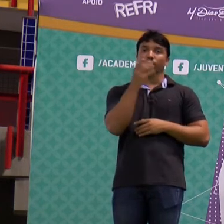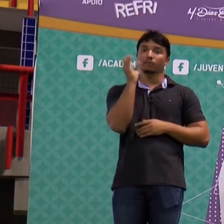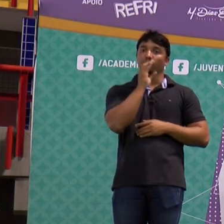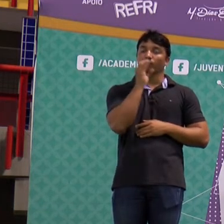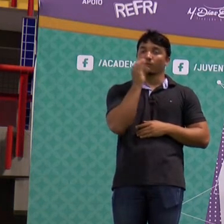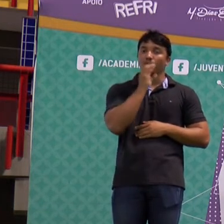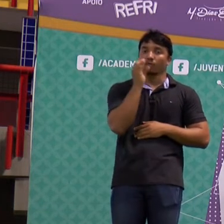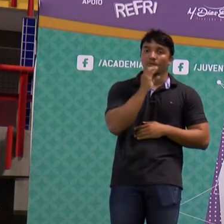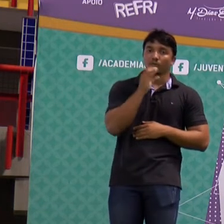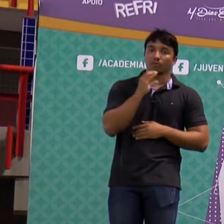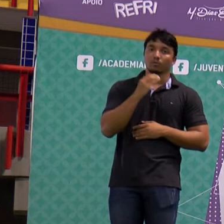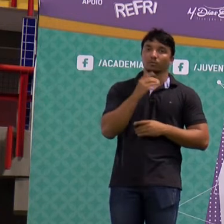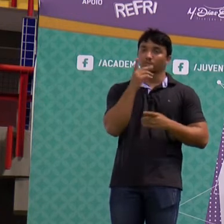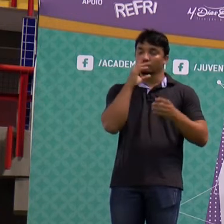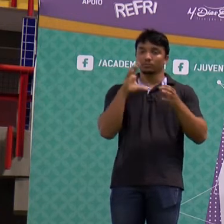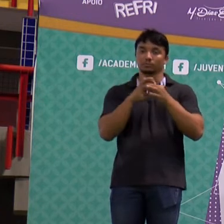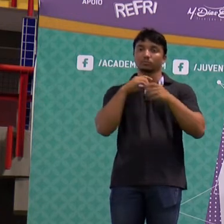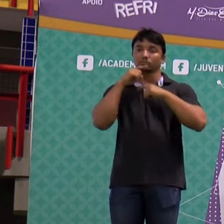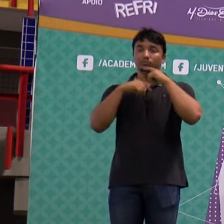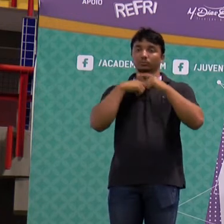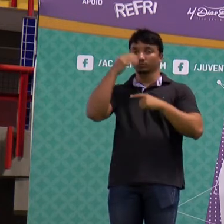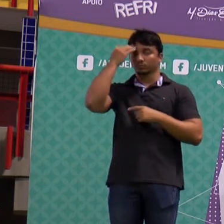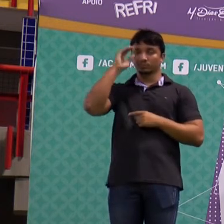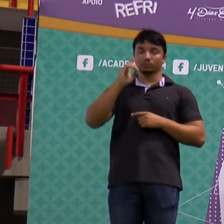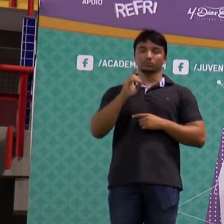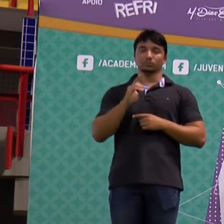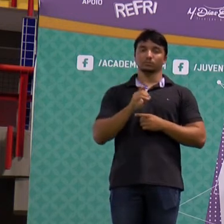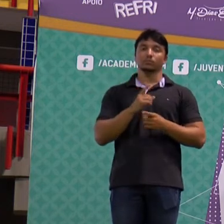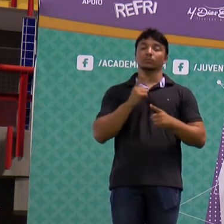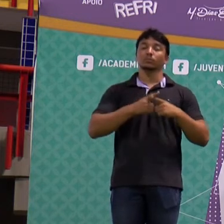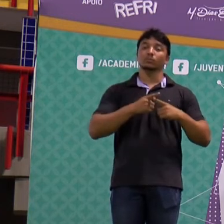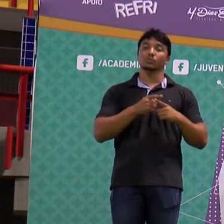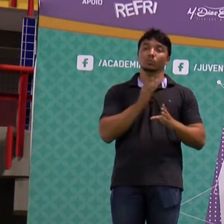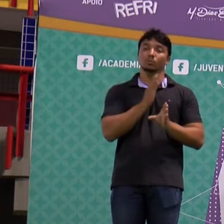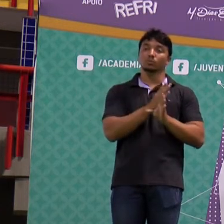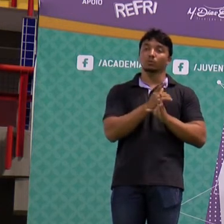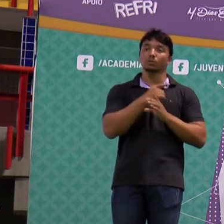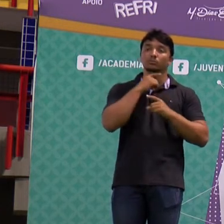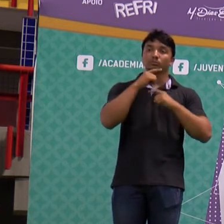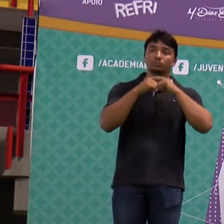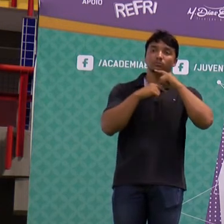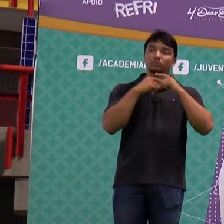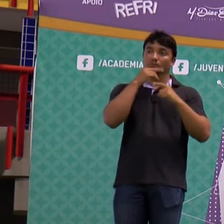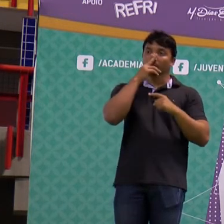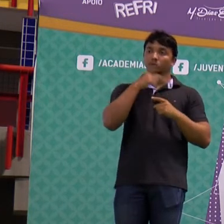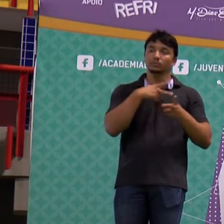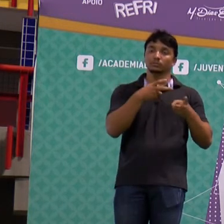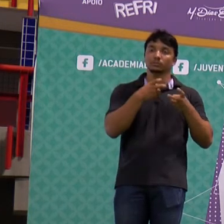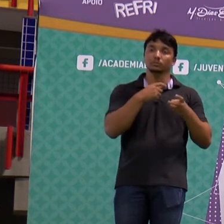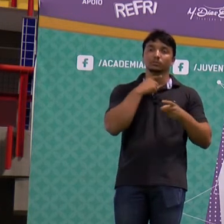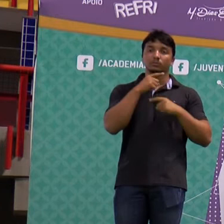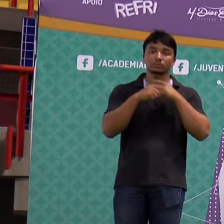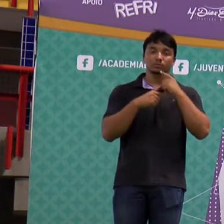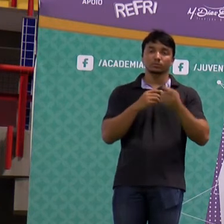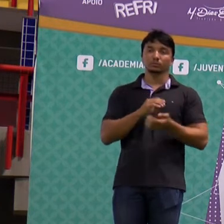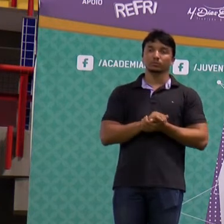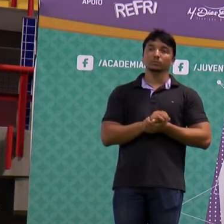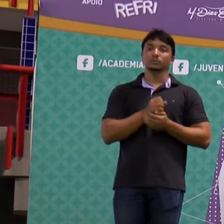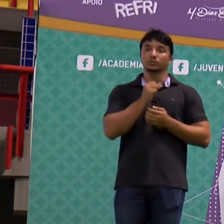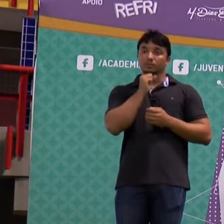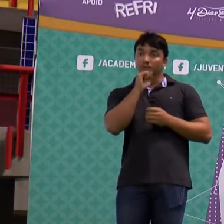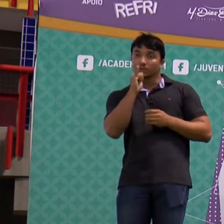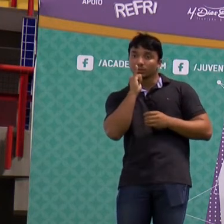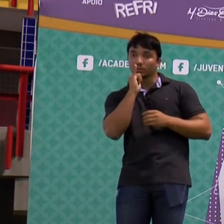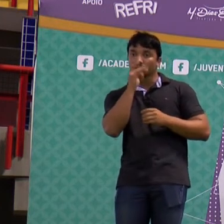rápido e me dando uma palavra na outra, você talvez entenda, mas não compreenda. Por quê? Eu não dei esse tempo de permanência. Foi o que eu falei agora. Se eu